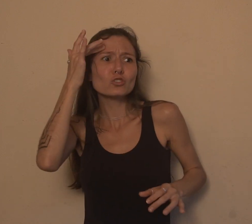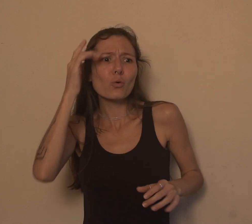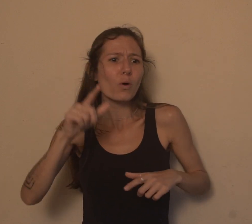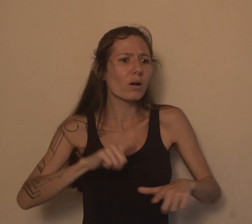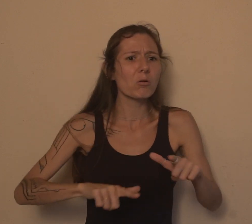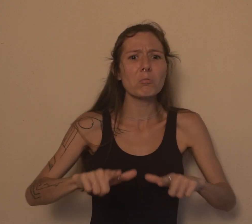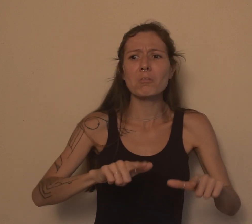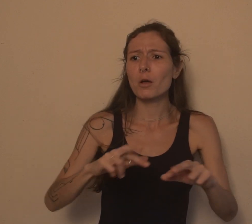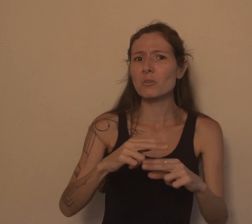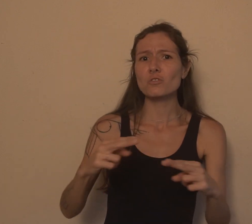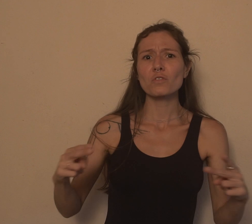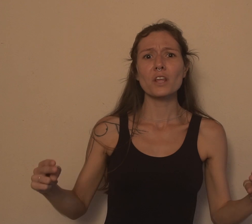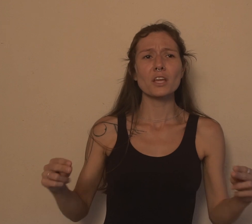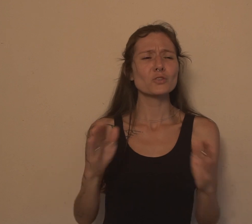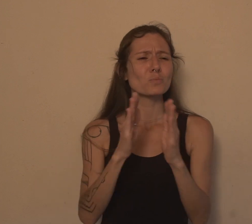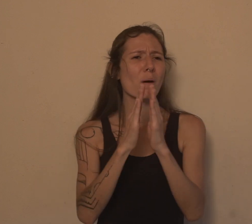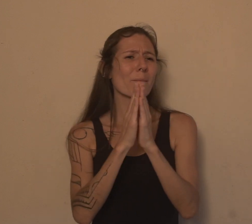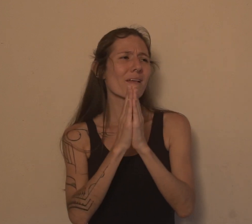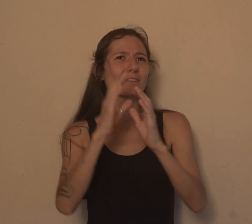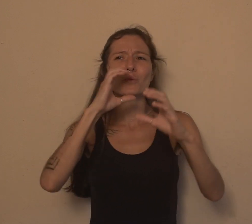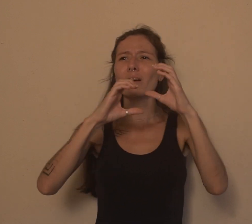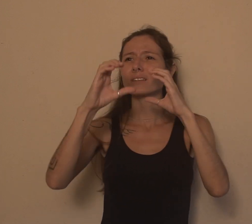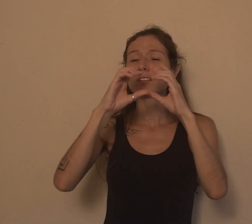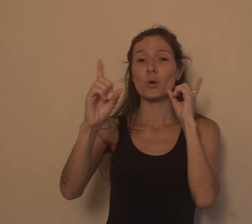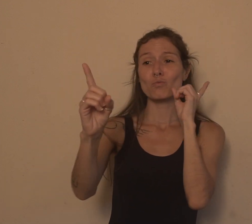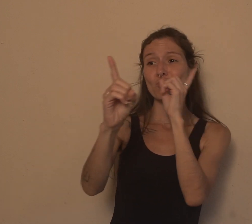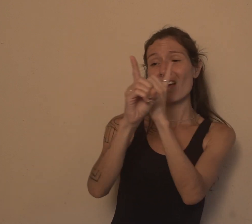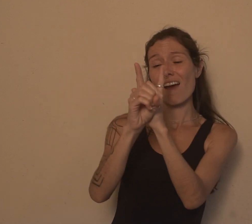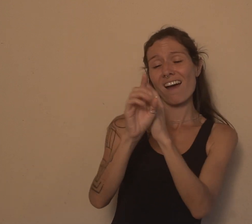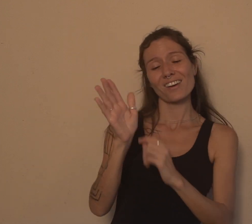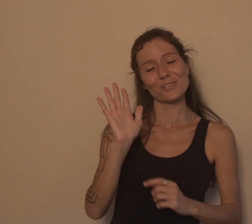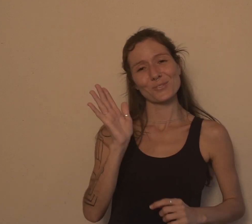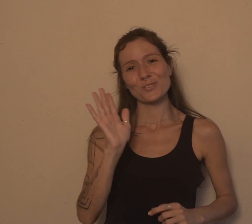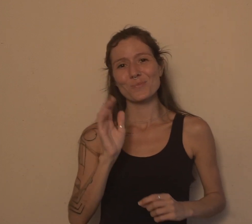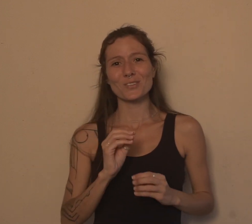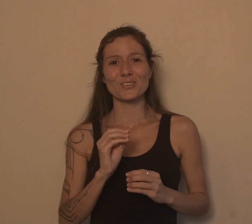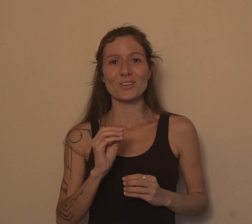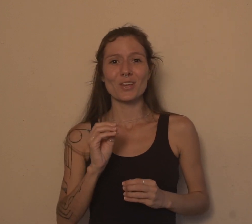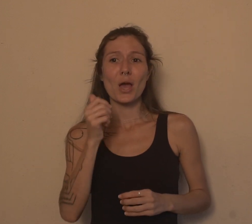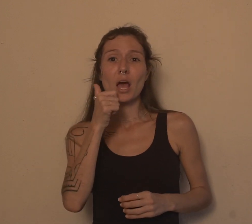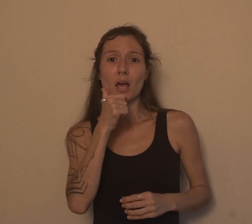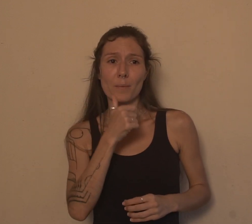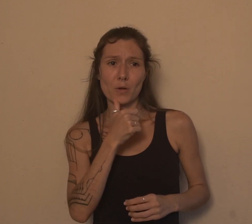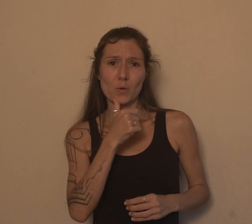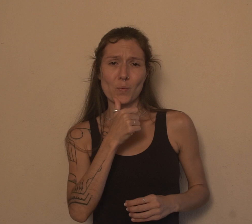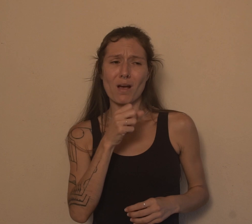canturi, uma reza, uma prece, um chegar e um despedir. Tônei Isabel, entrega a bandeira para um senhor mais